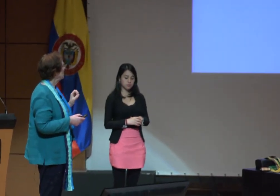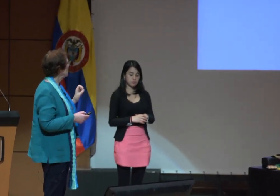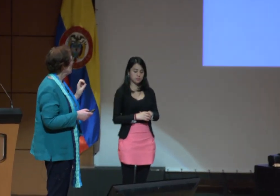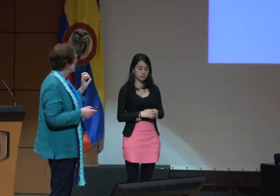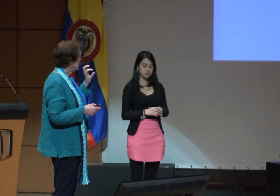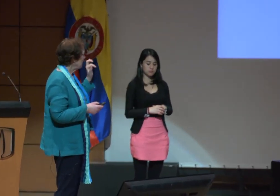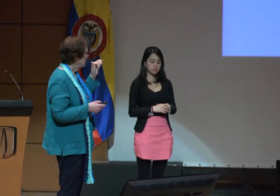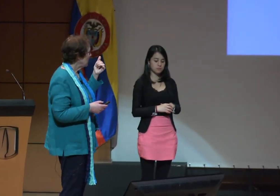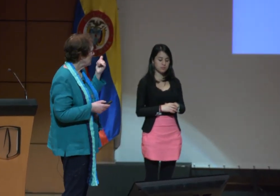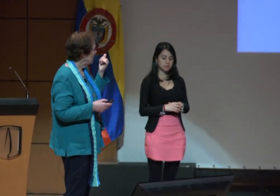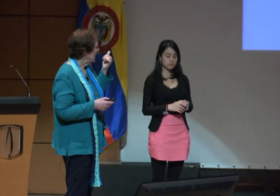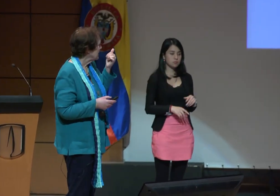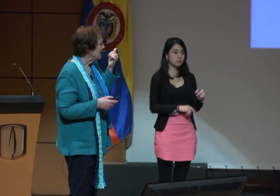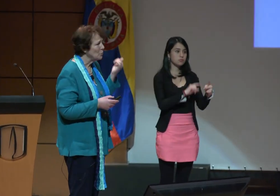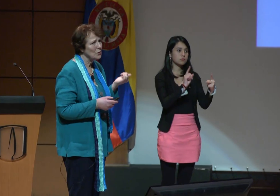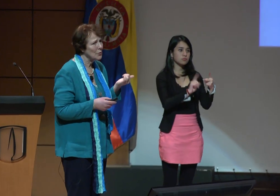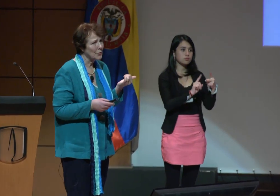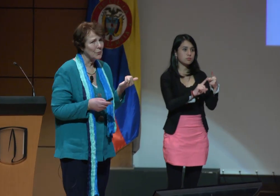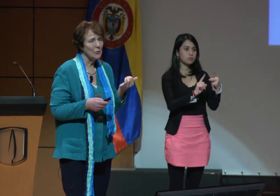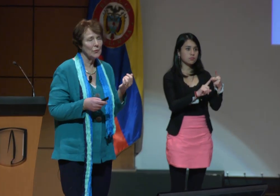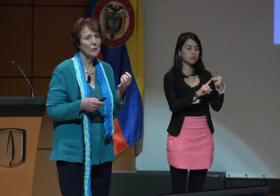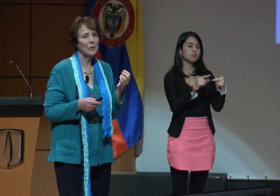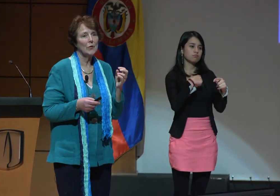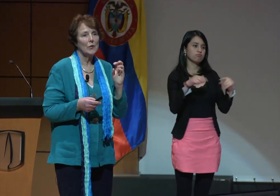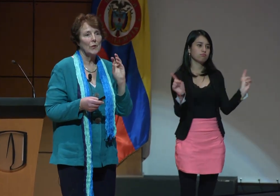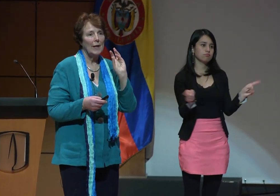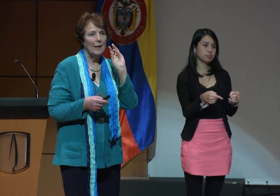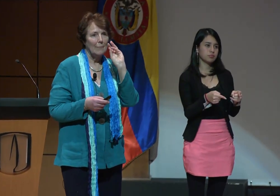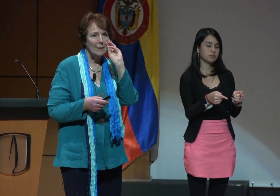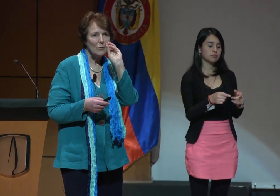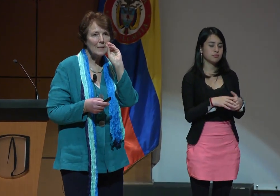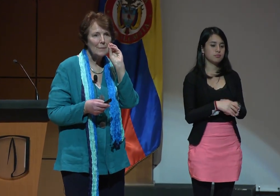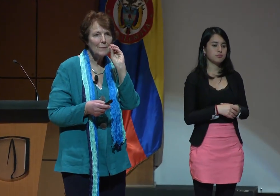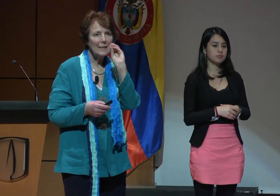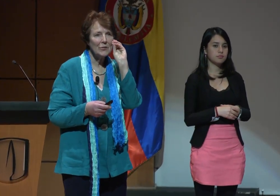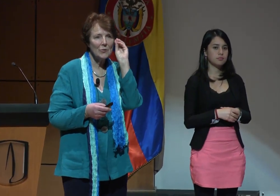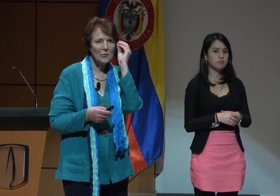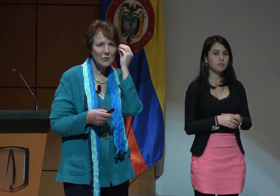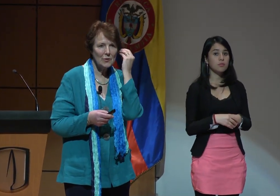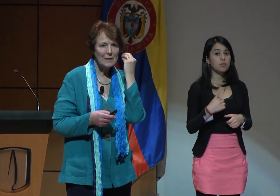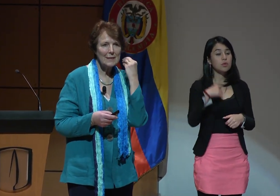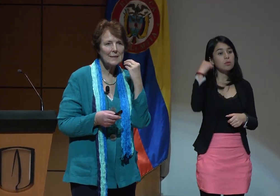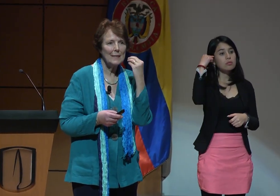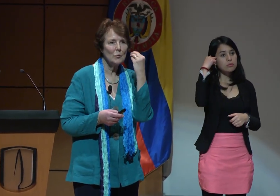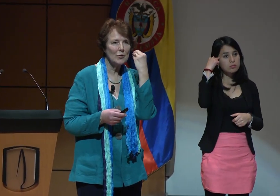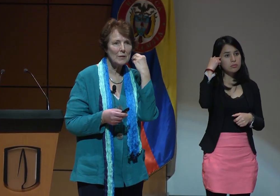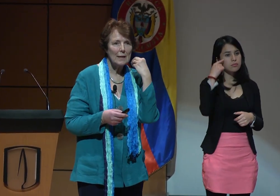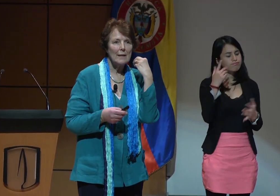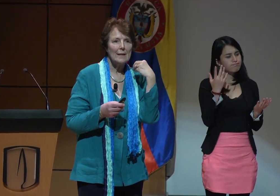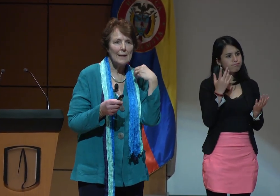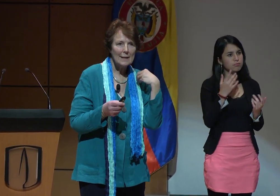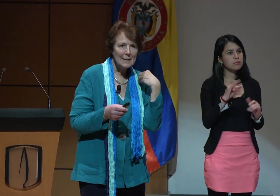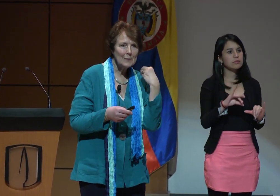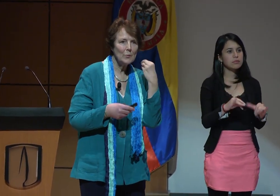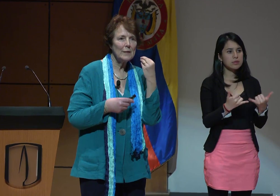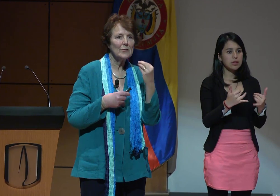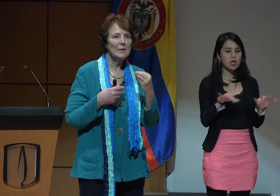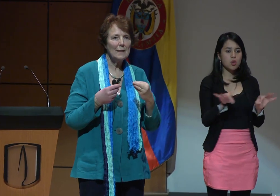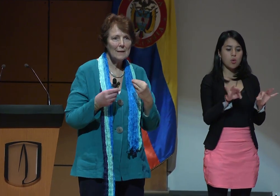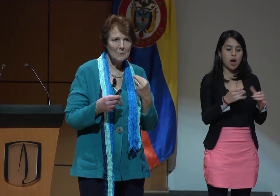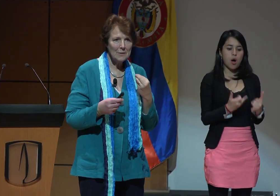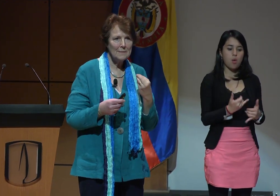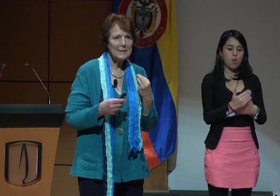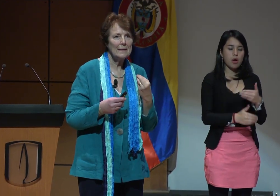El segundo desafío puede ser muy corto, pero sí pienso que estamos en este